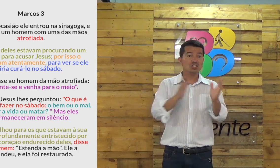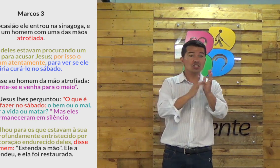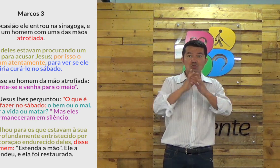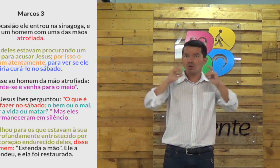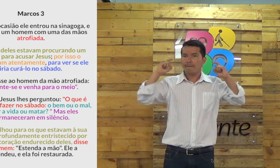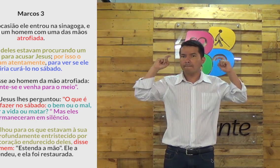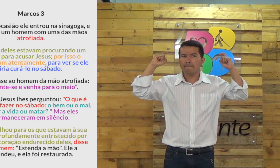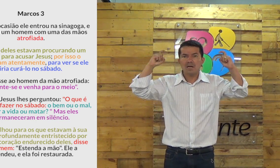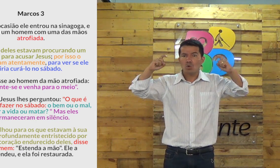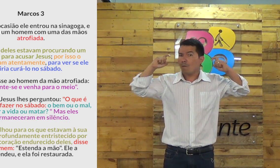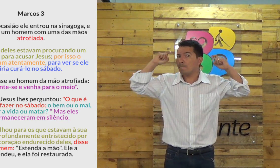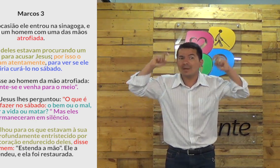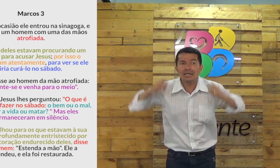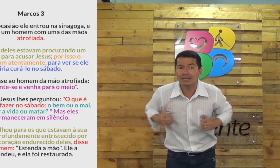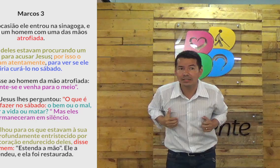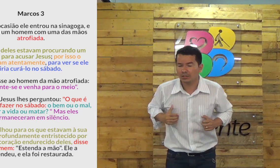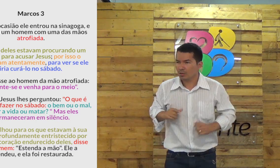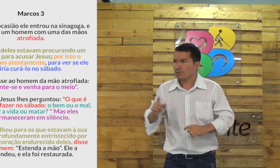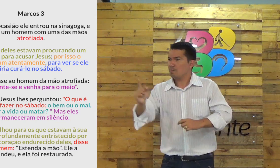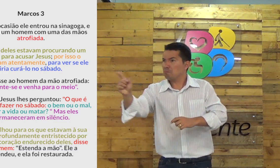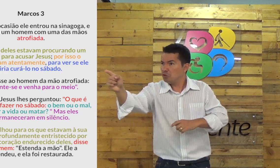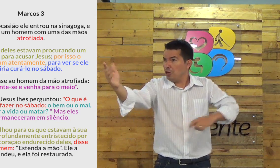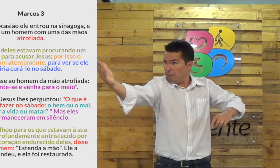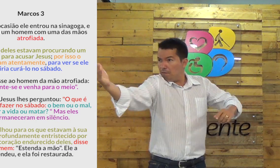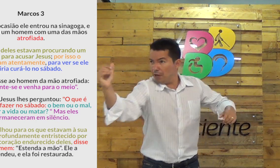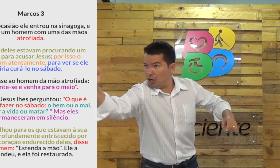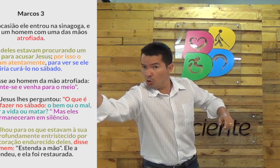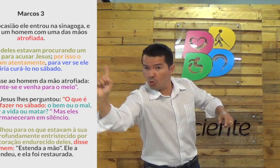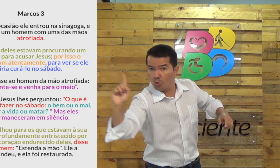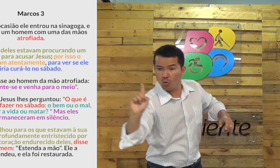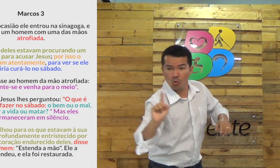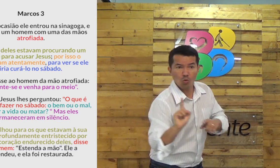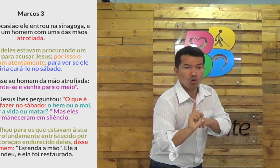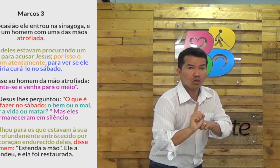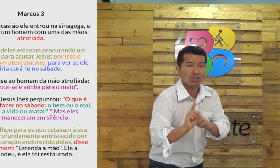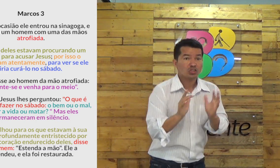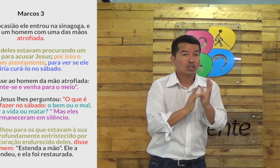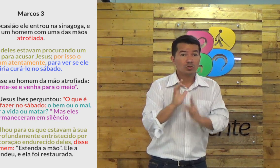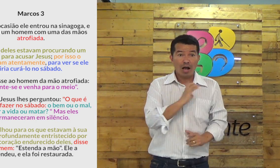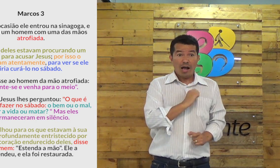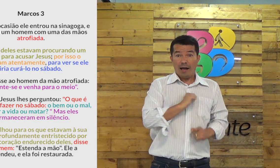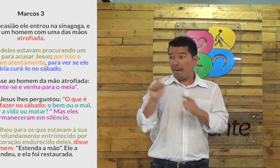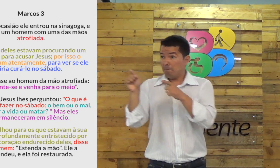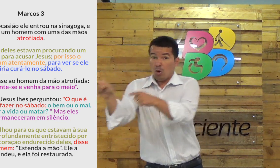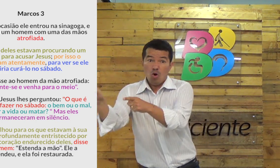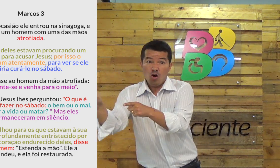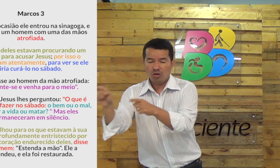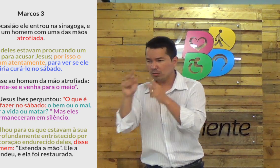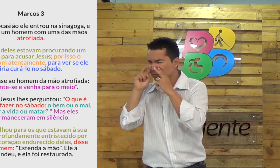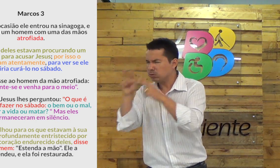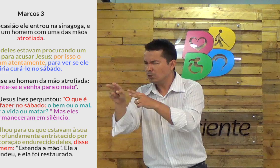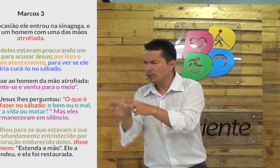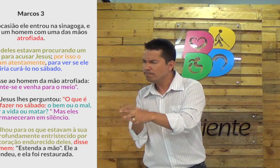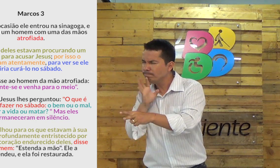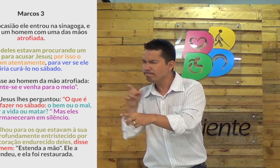Mas Jesus, ele era preocupado. Não, vem você, vem você. E Jesus amava